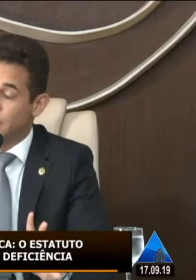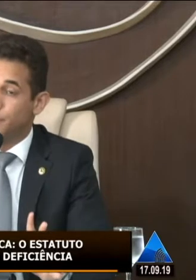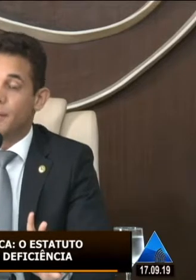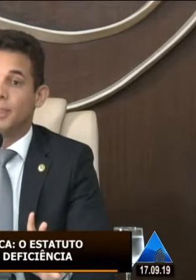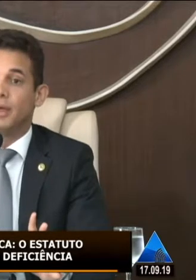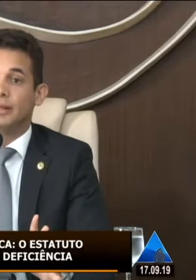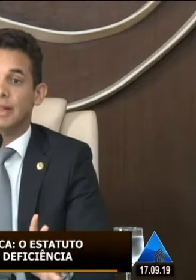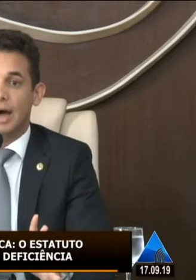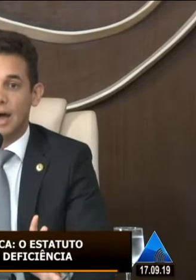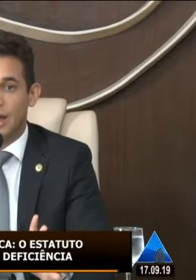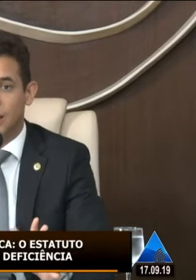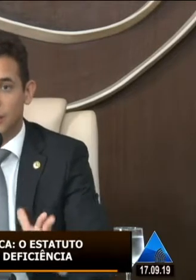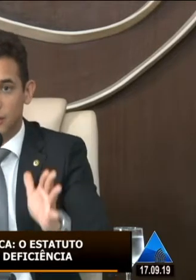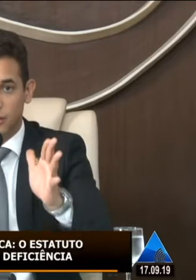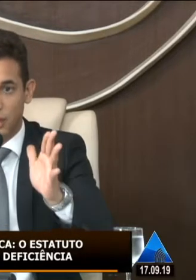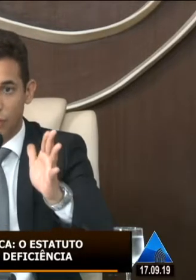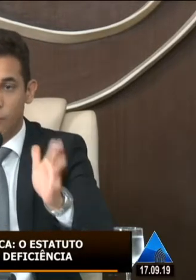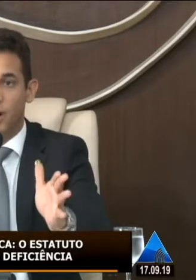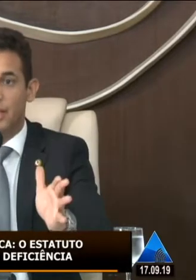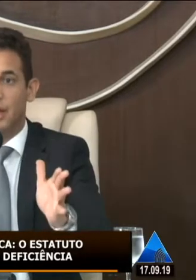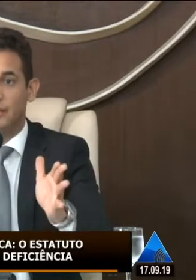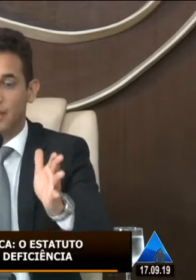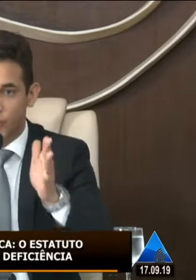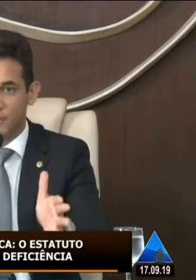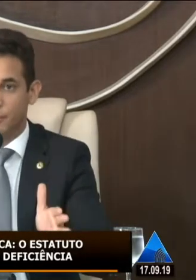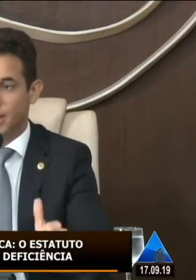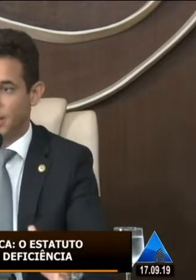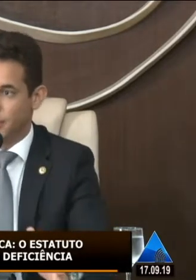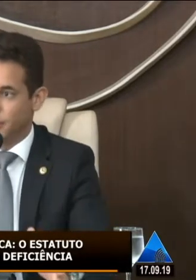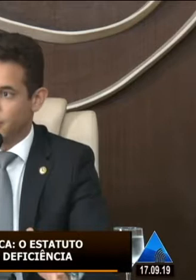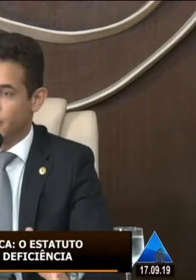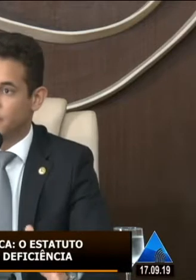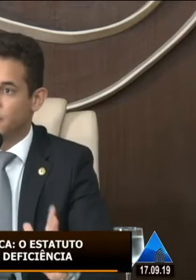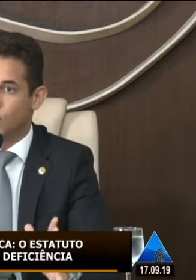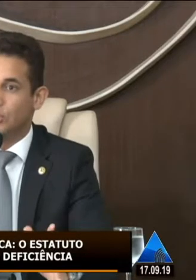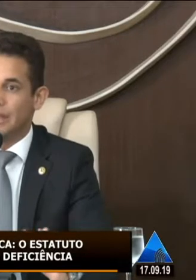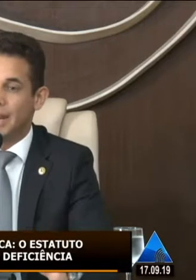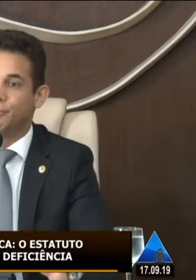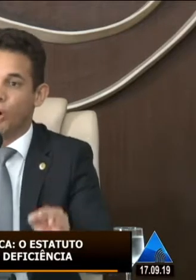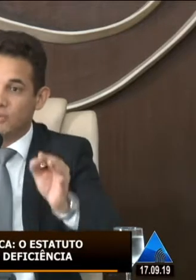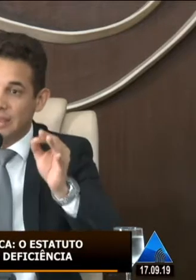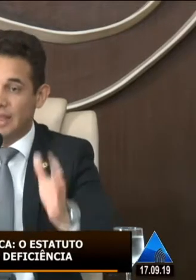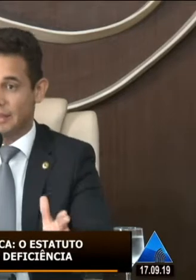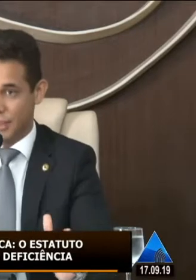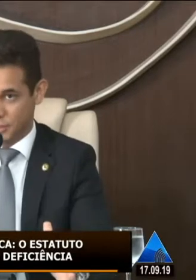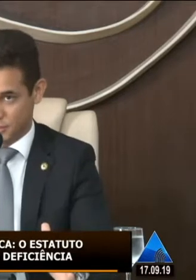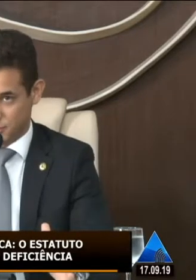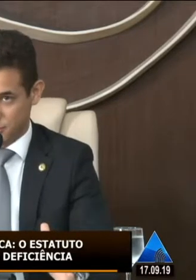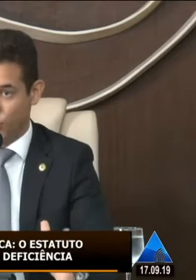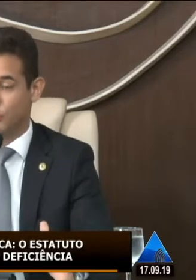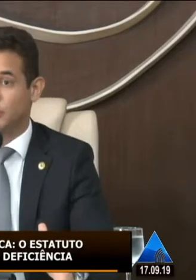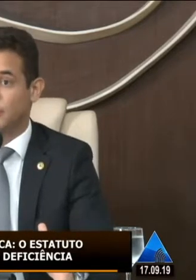participa da... Quem acompanha a TV Assembleia na sessão ordinária possa entender.